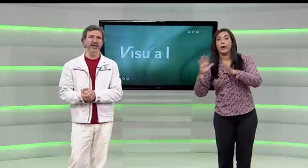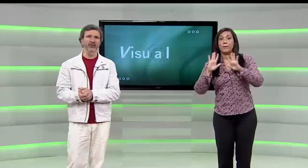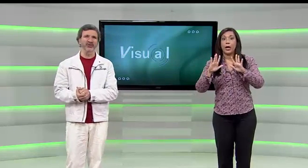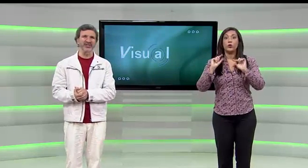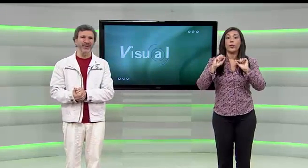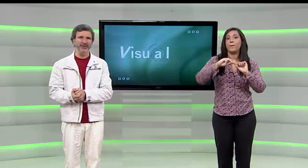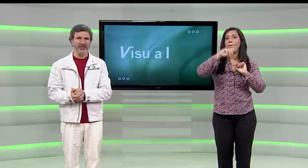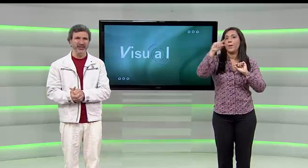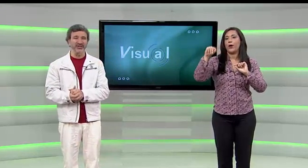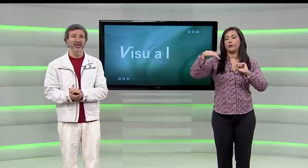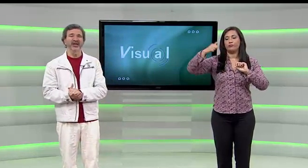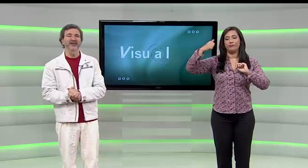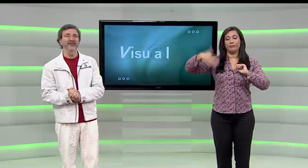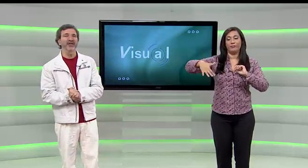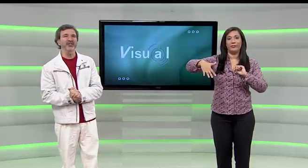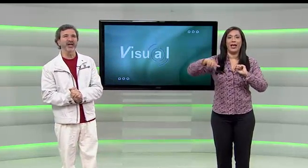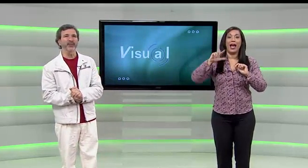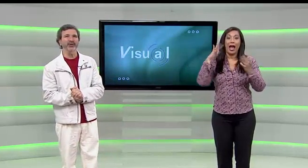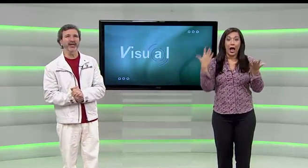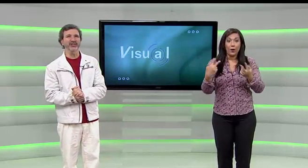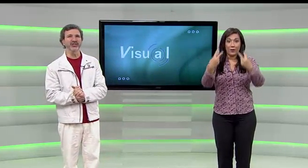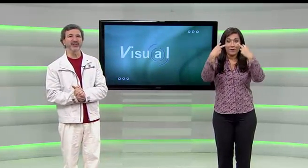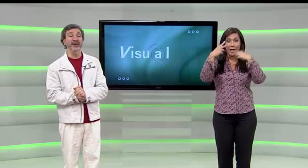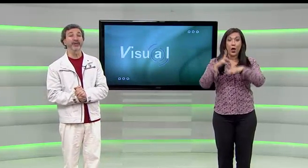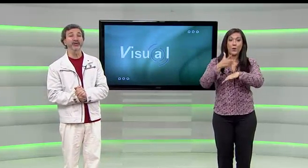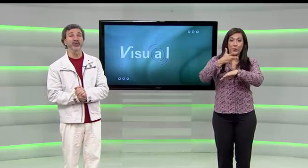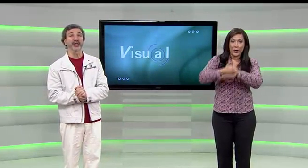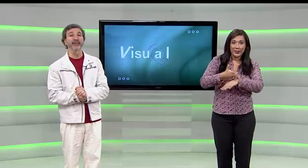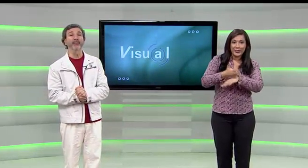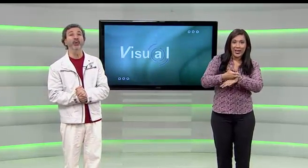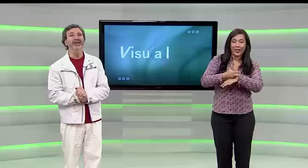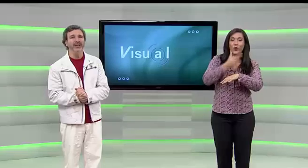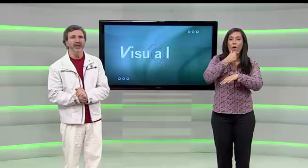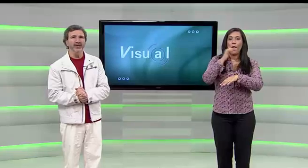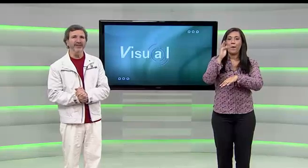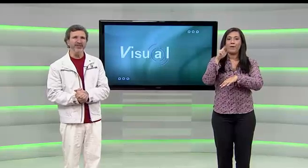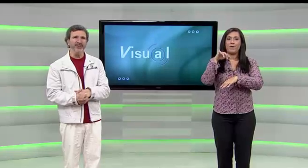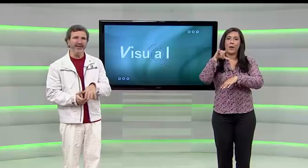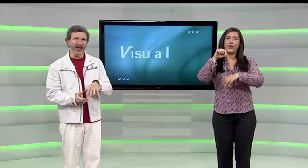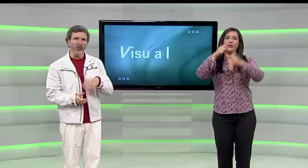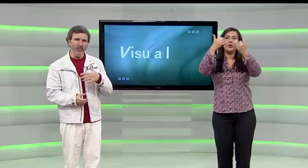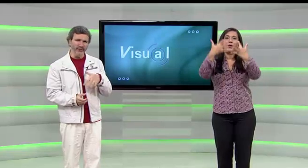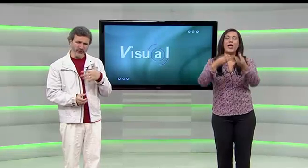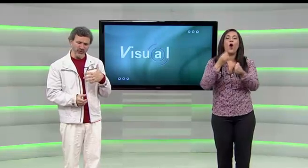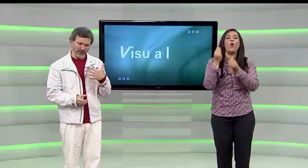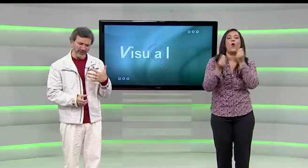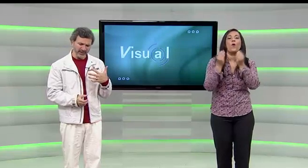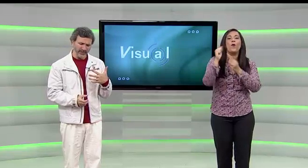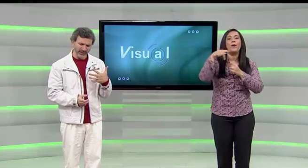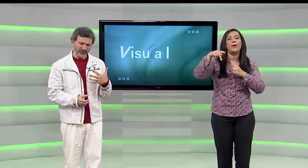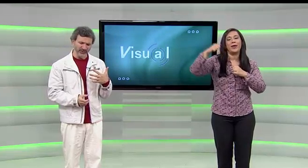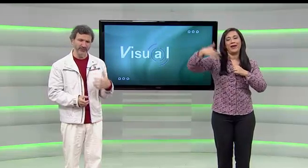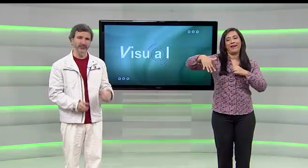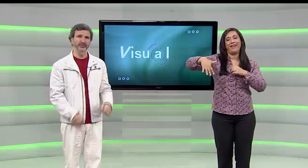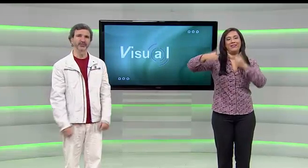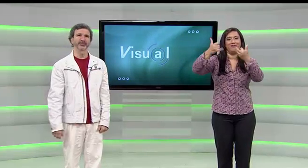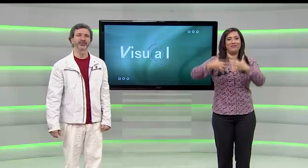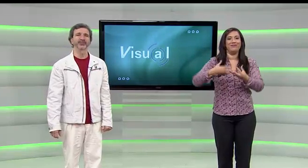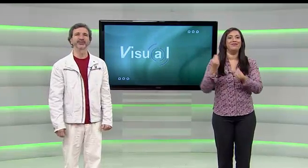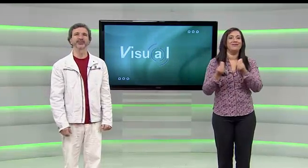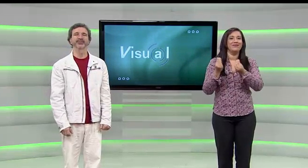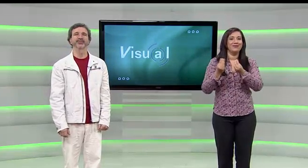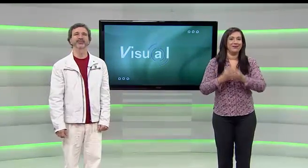jovens é o Snapchat. Veja a reportagem de Fabrício Cambuim, que vai explicar como funciona esse aplicativo.